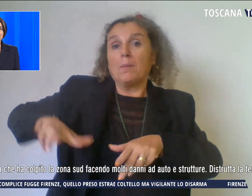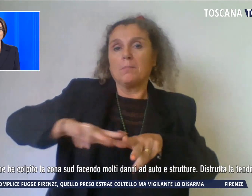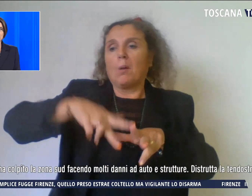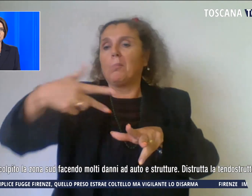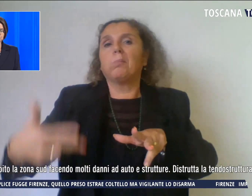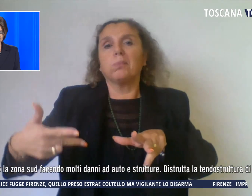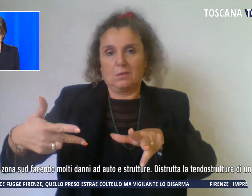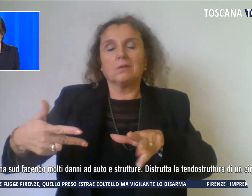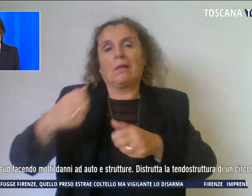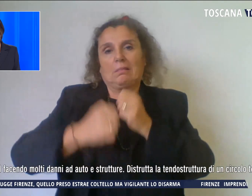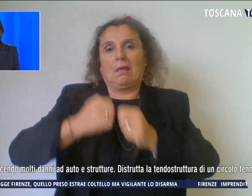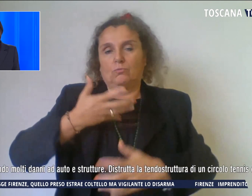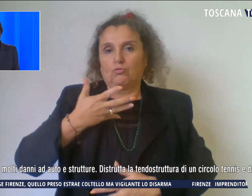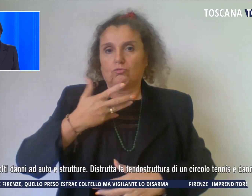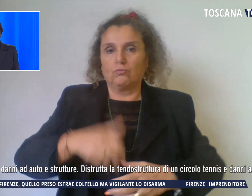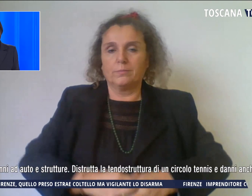danneggiati.